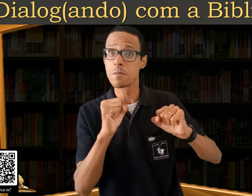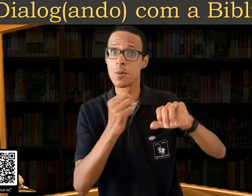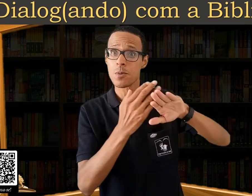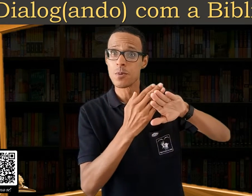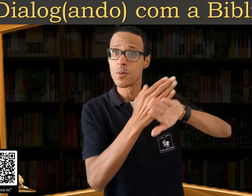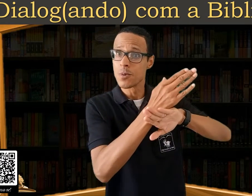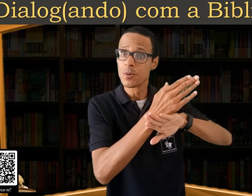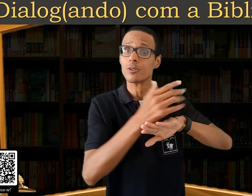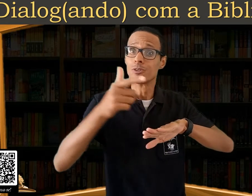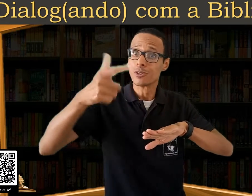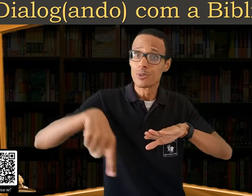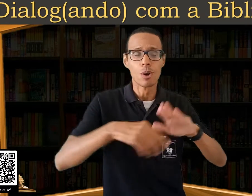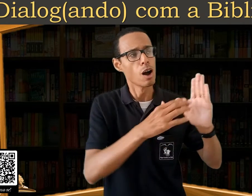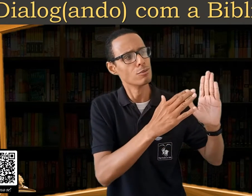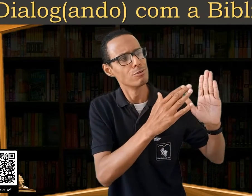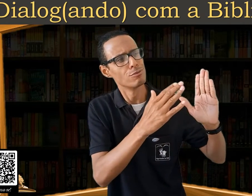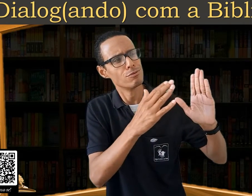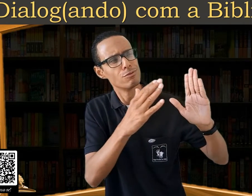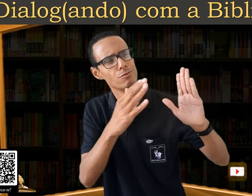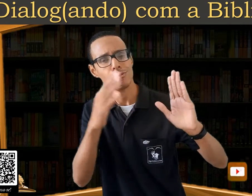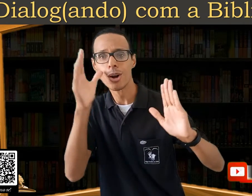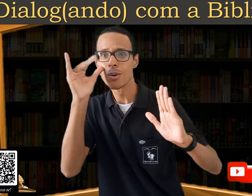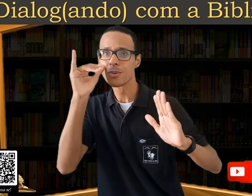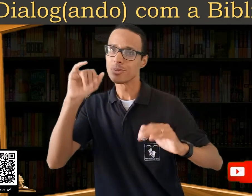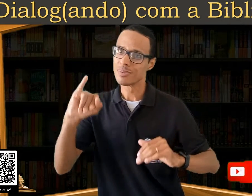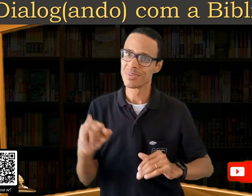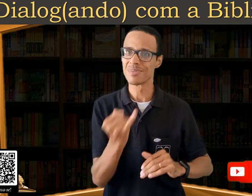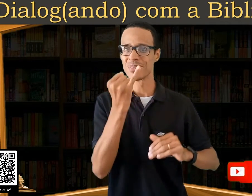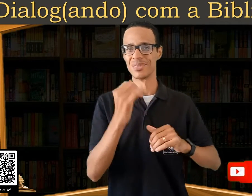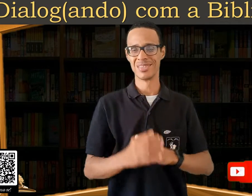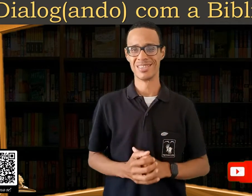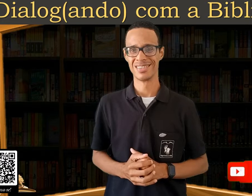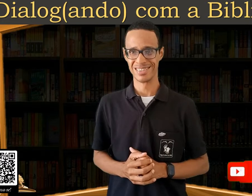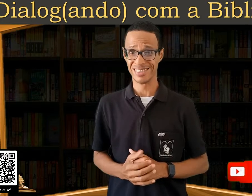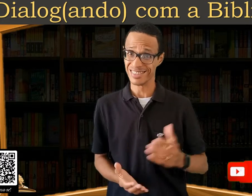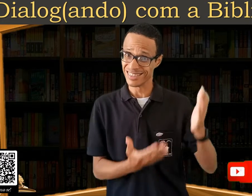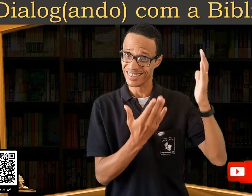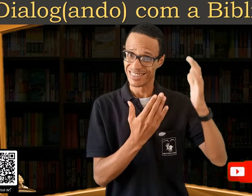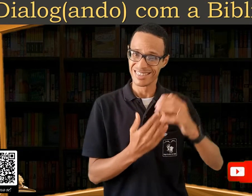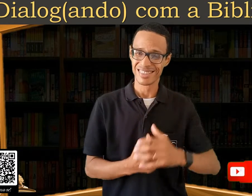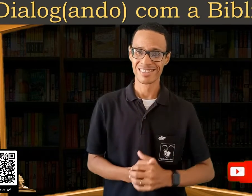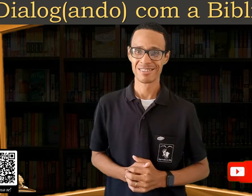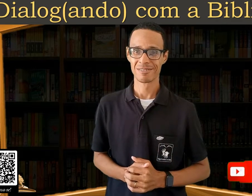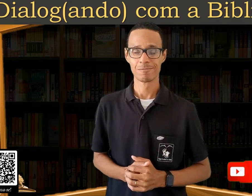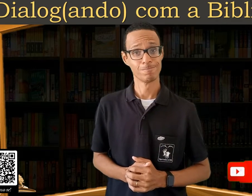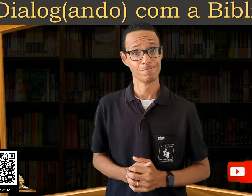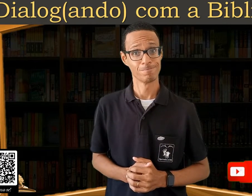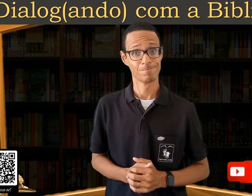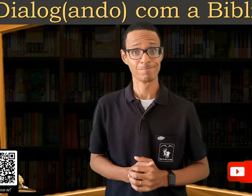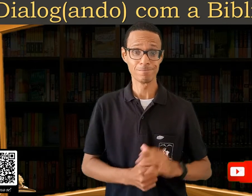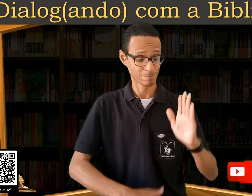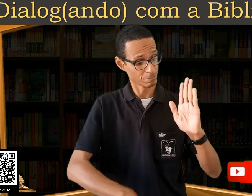Você poderá assistir novamente acessando este card aqui acima. Bom,